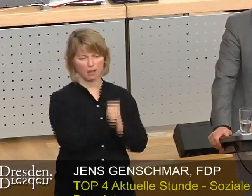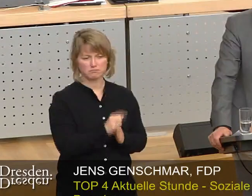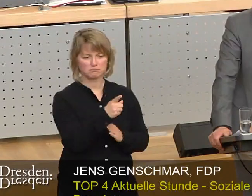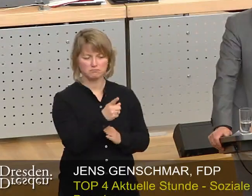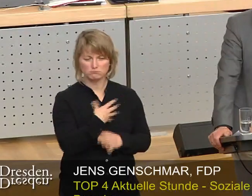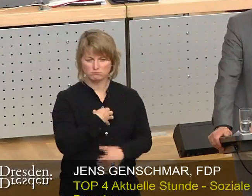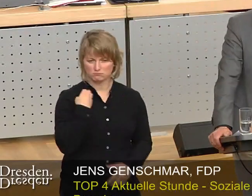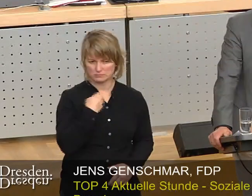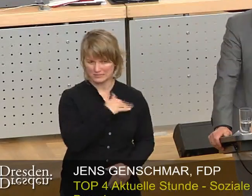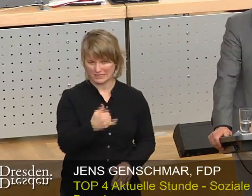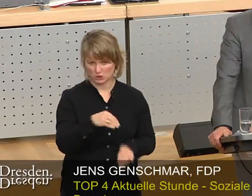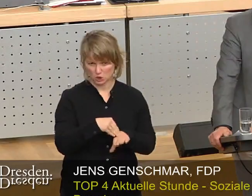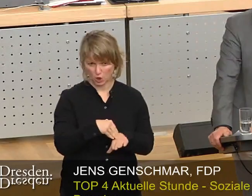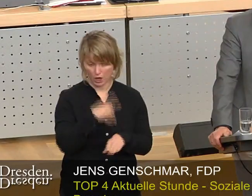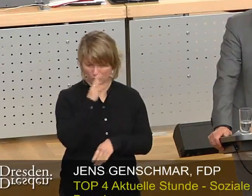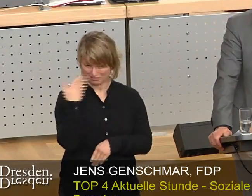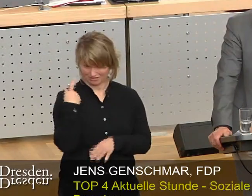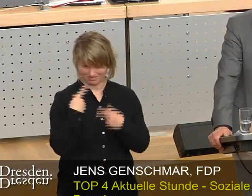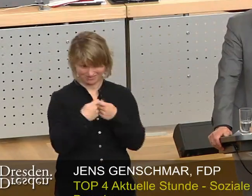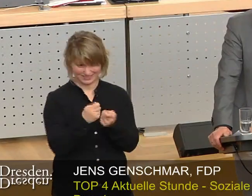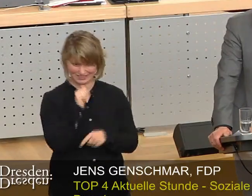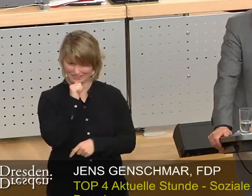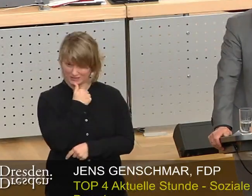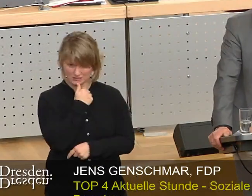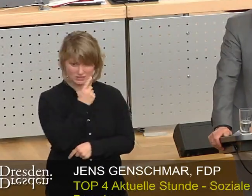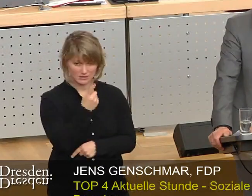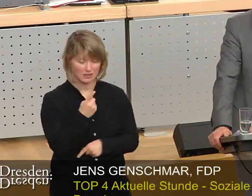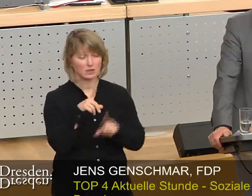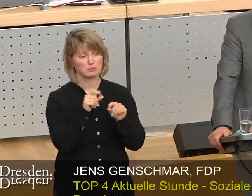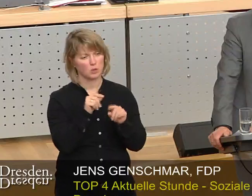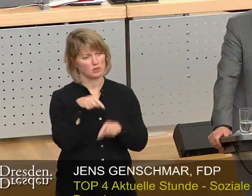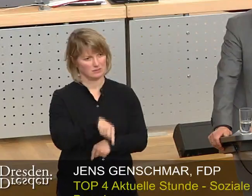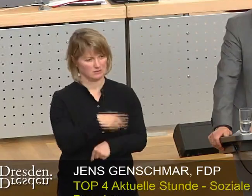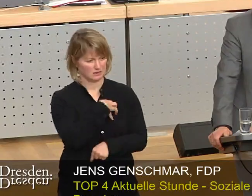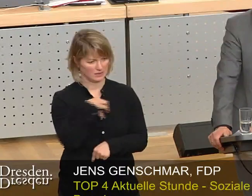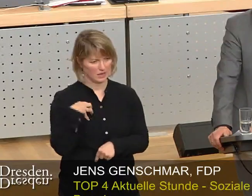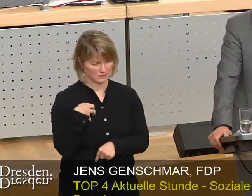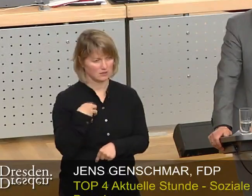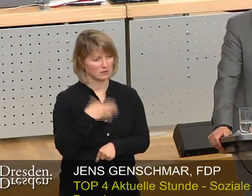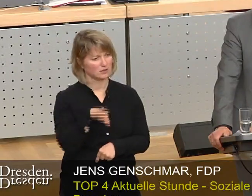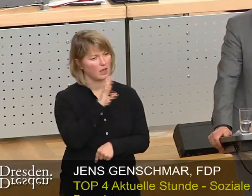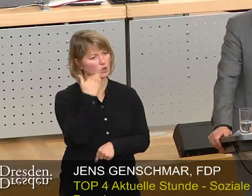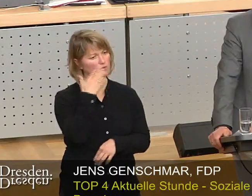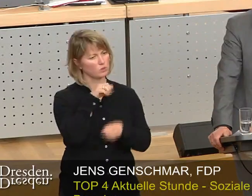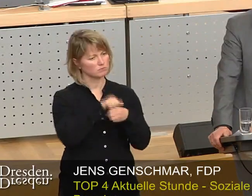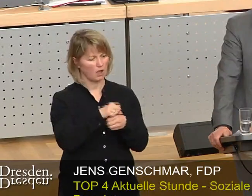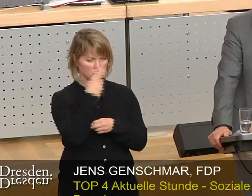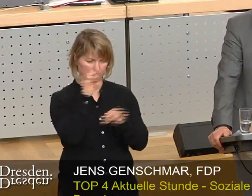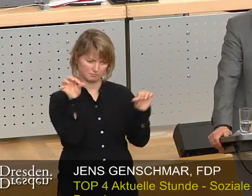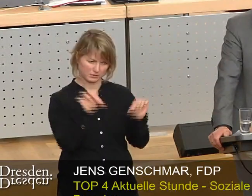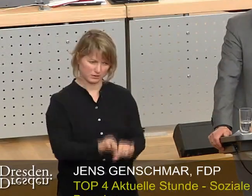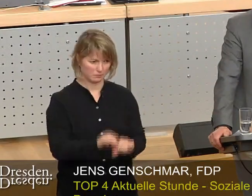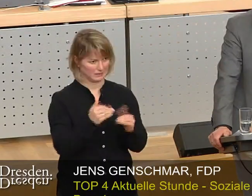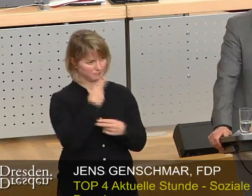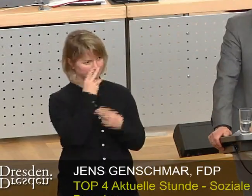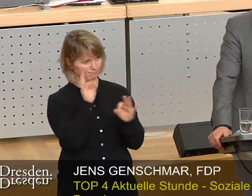Wenn dies nicht erfolgt wäre, davon bin ich zutiefst überzeugt, würde Dresden und hier auch der Wohnungsmarkt viel düsterer aussehen als